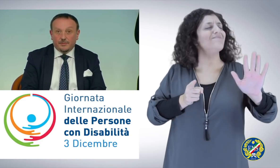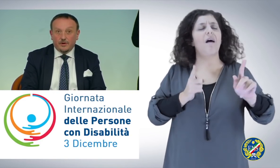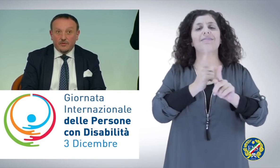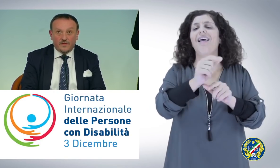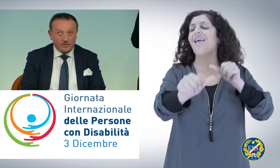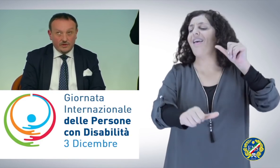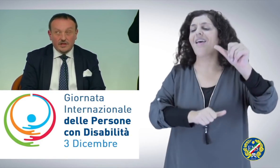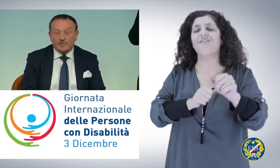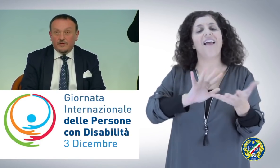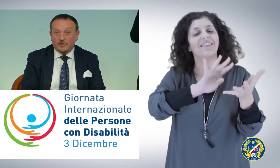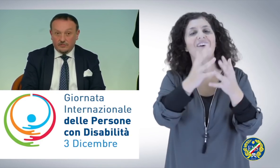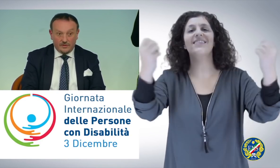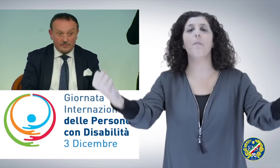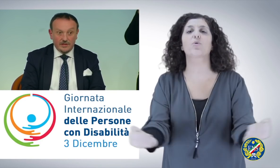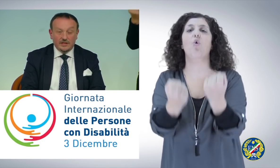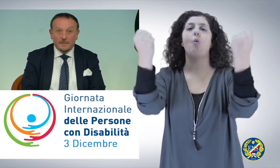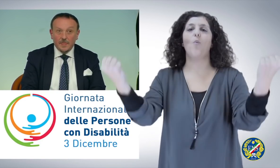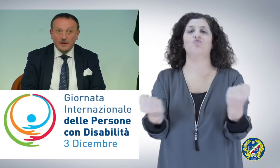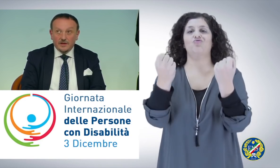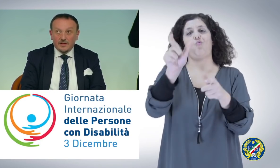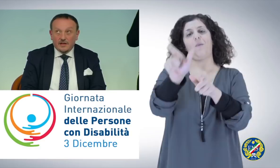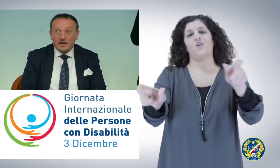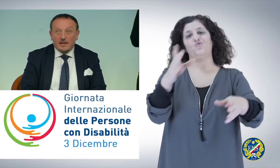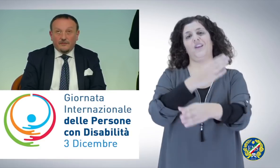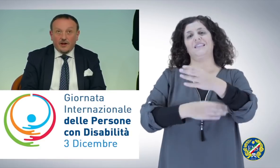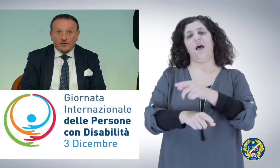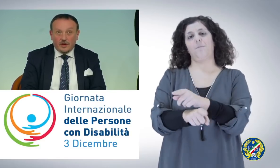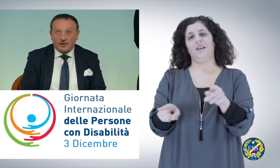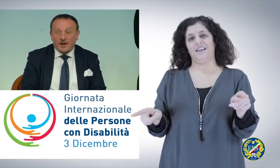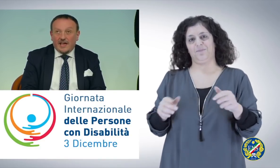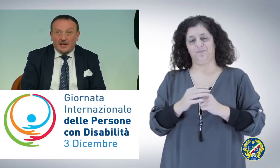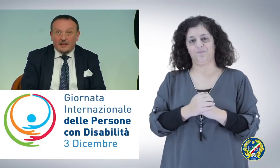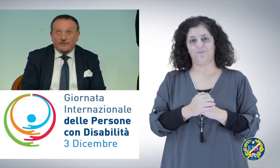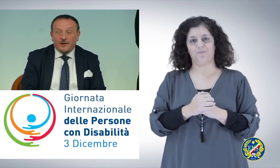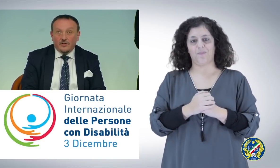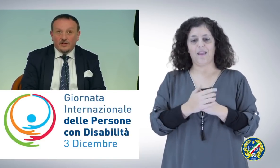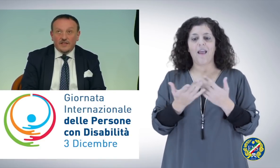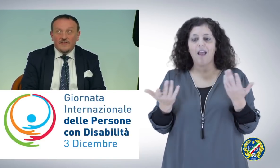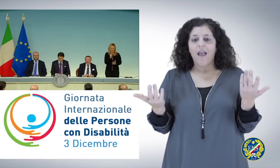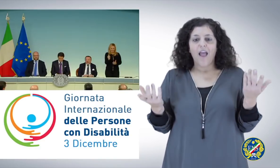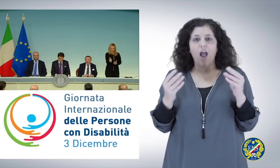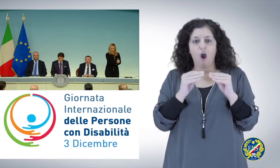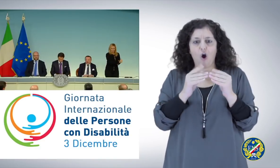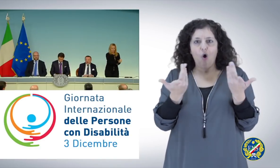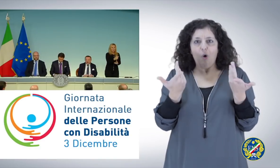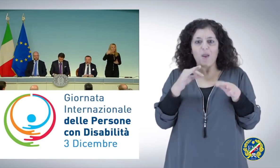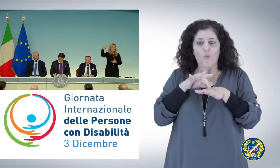promozione delle persone con disabilità. E il faro che qual è? Il faro essenziale che ci guida